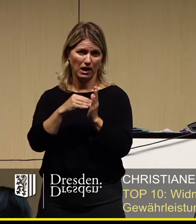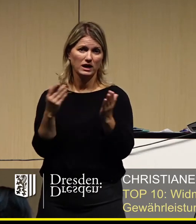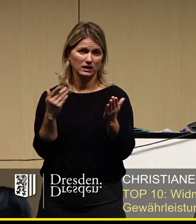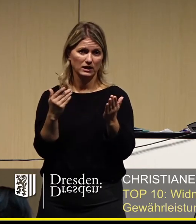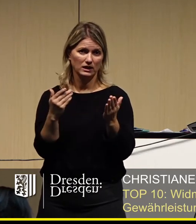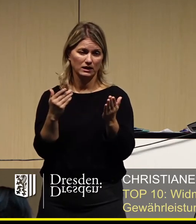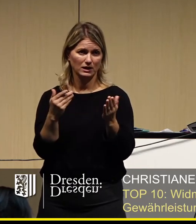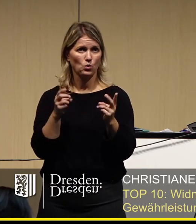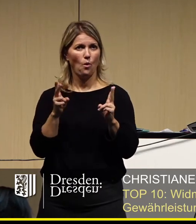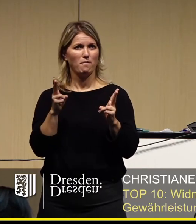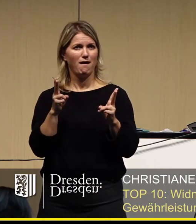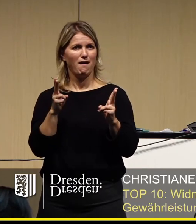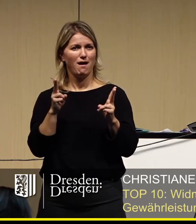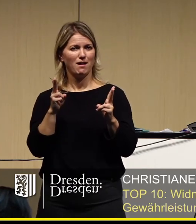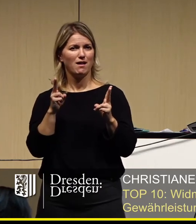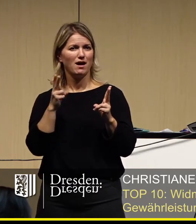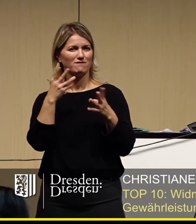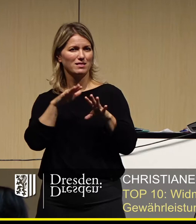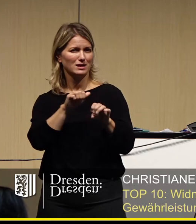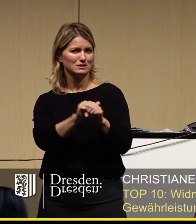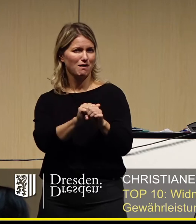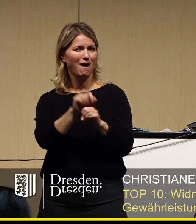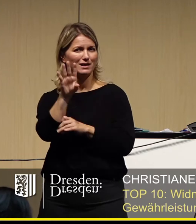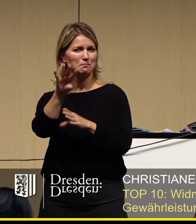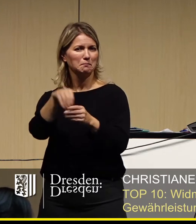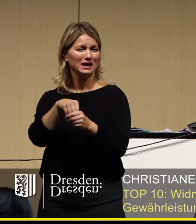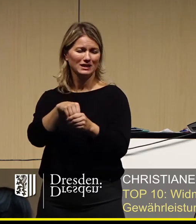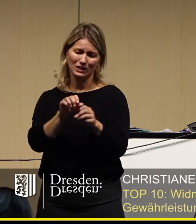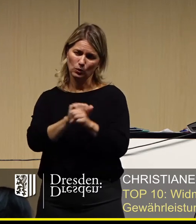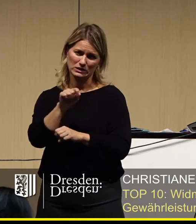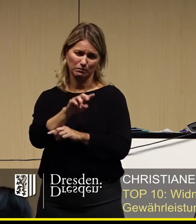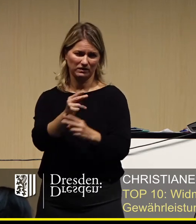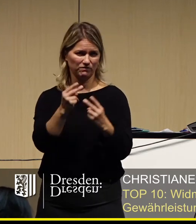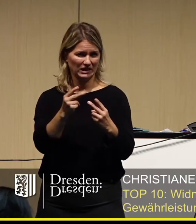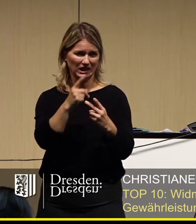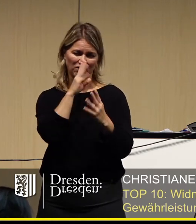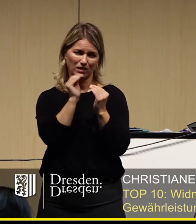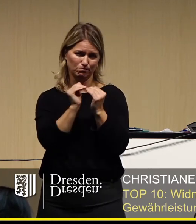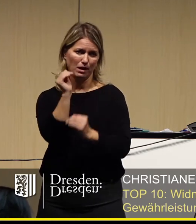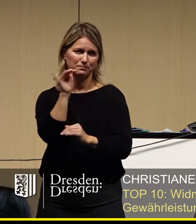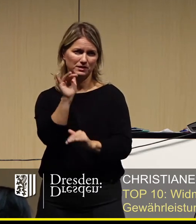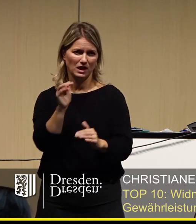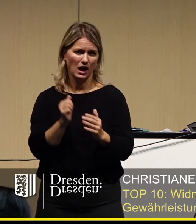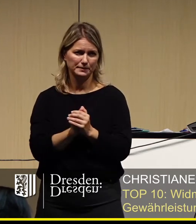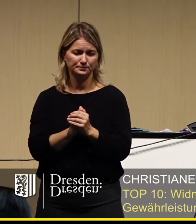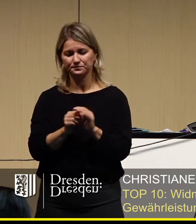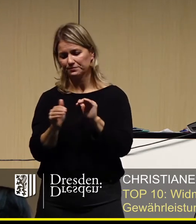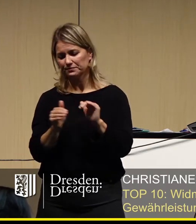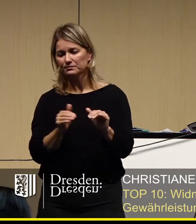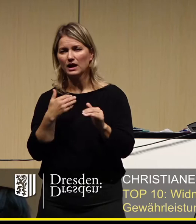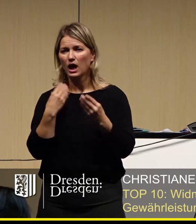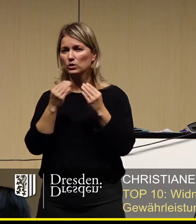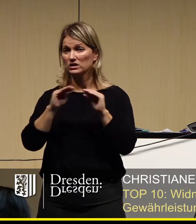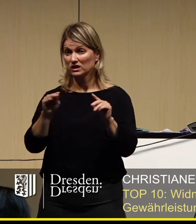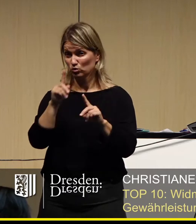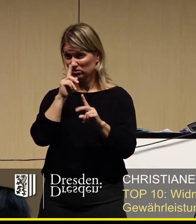sonst ist. Aber sehr richtig und sehr wichtig. Ich möchte an der Stelle schon noch mal sagen, es wurde ja auch schon gesagt, wenn die